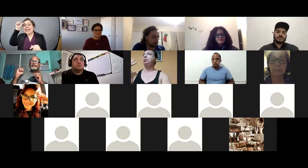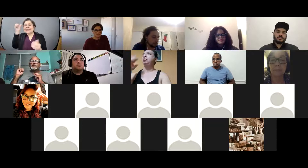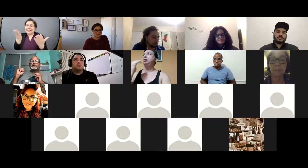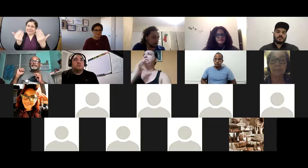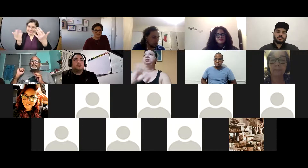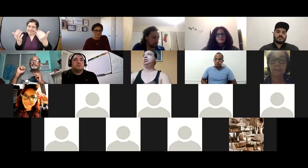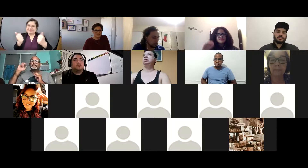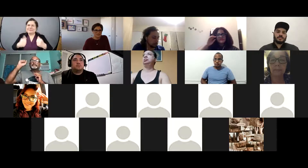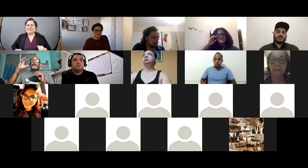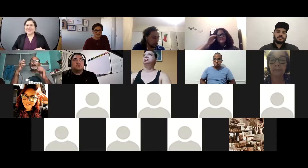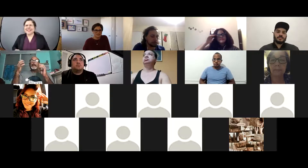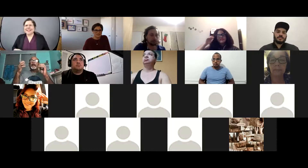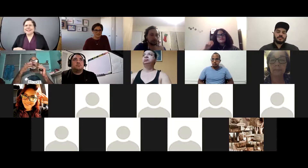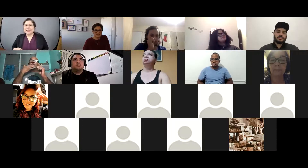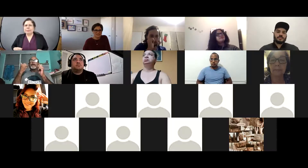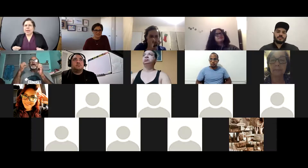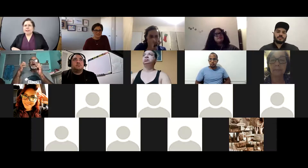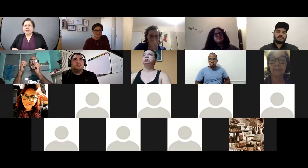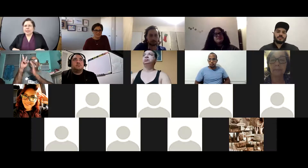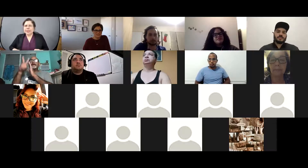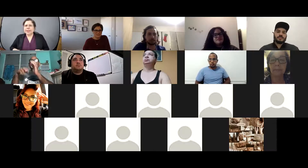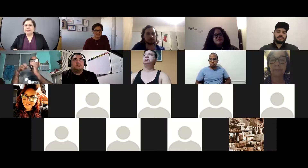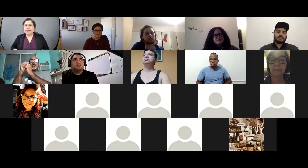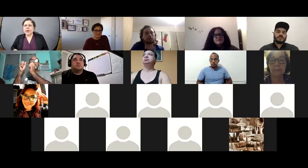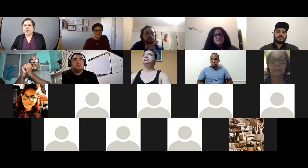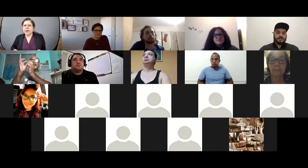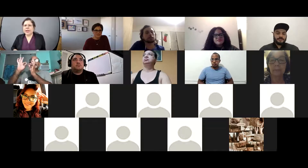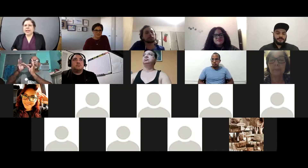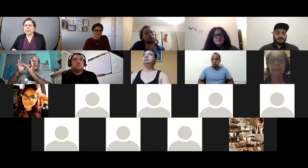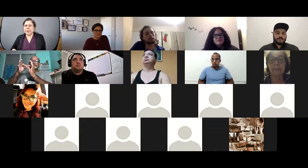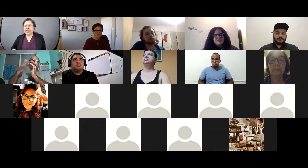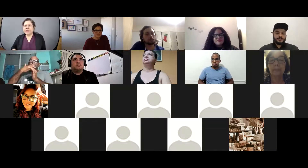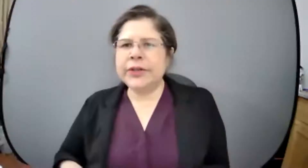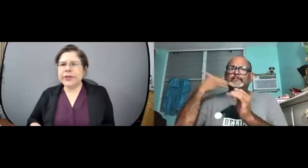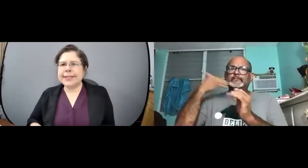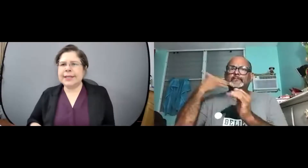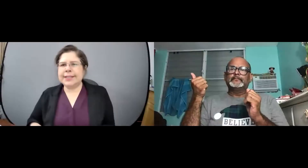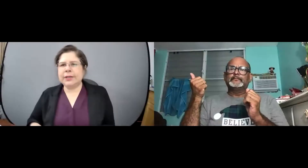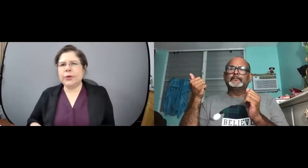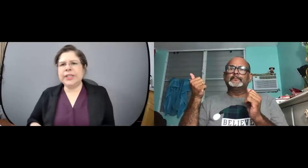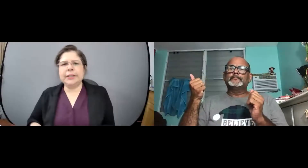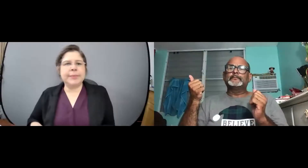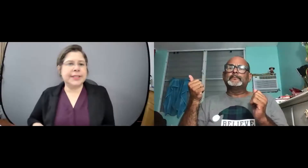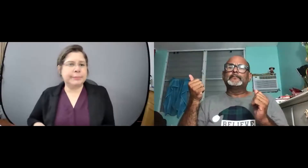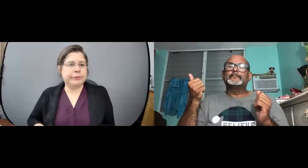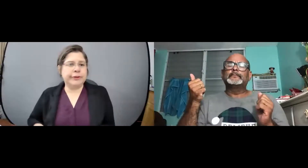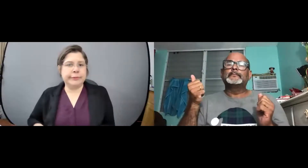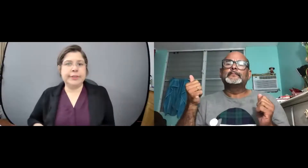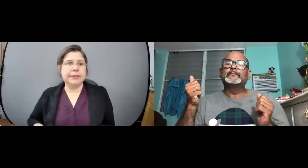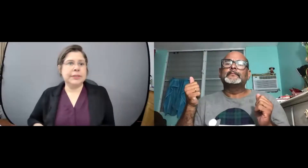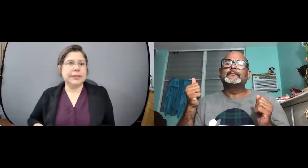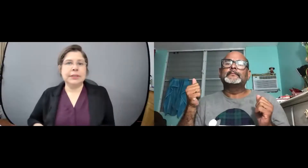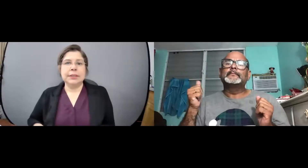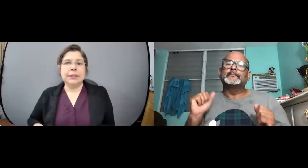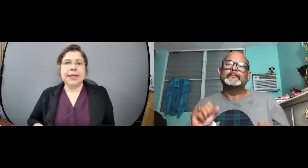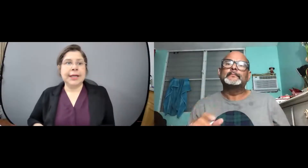Axel sí sí sí mejor esos videos que hacen que sean con intérpretes por